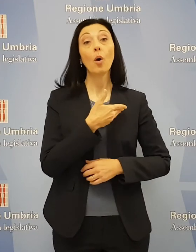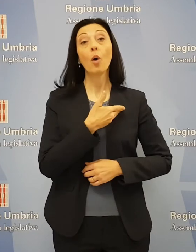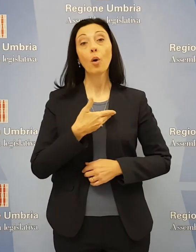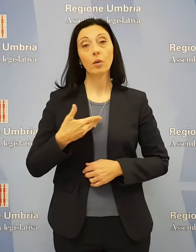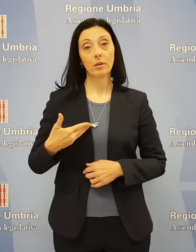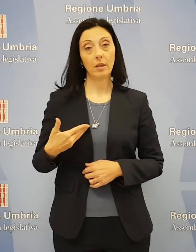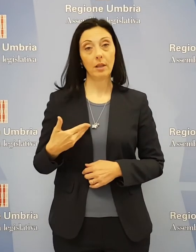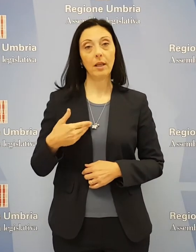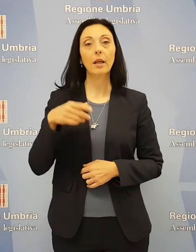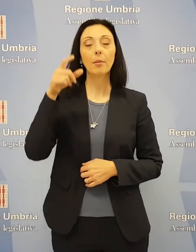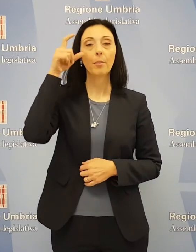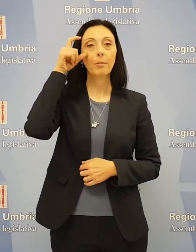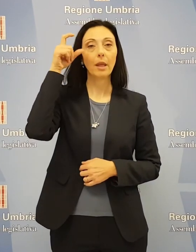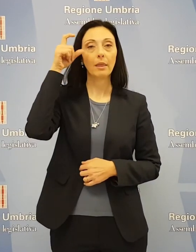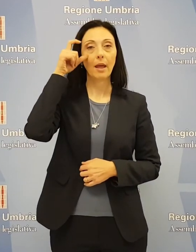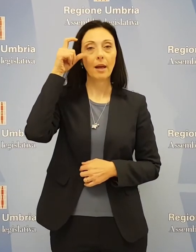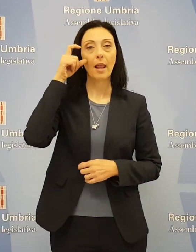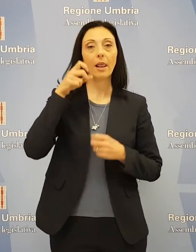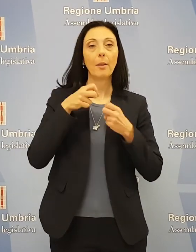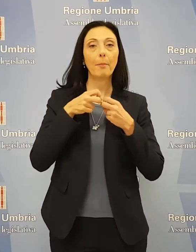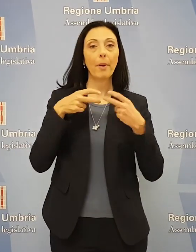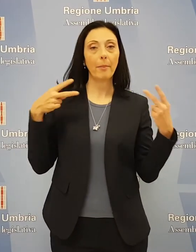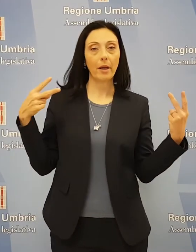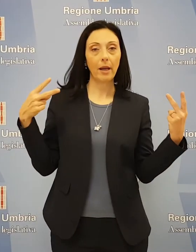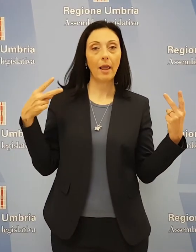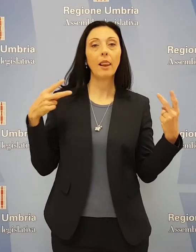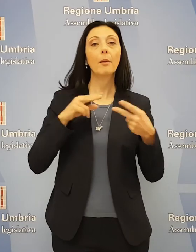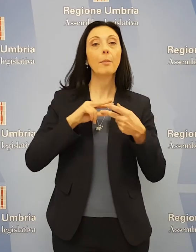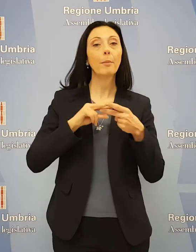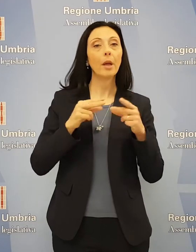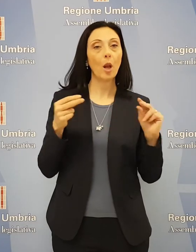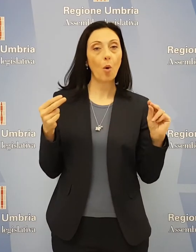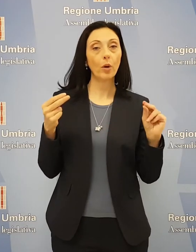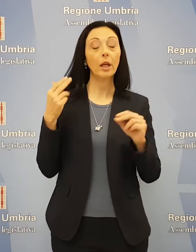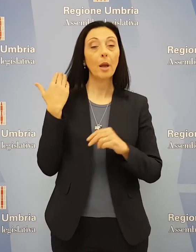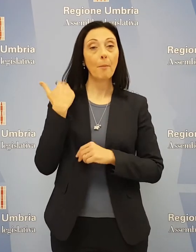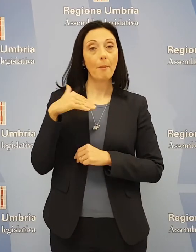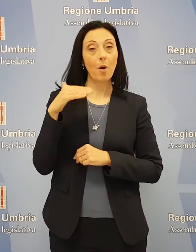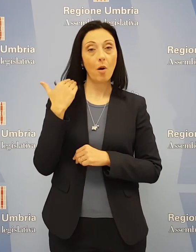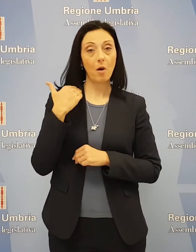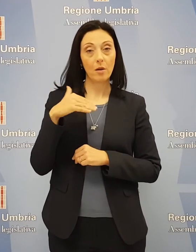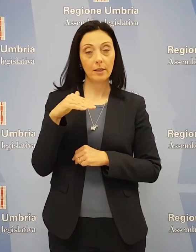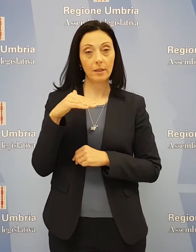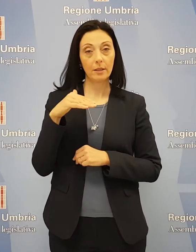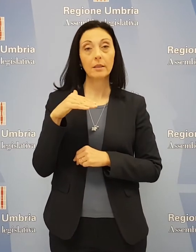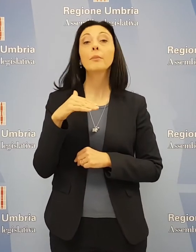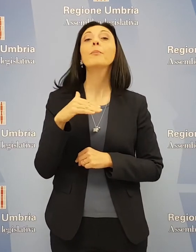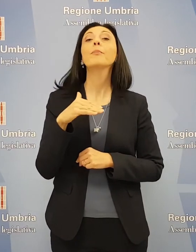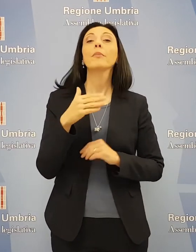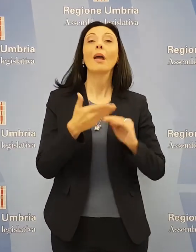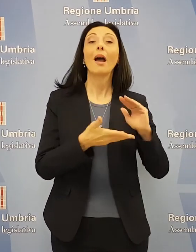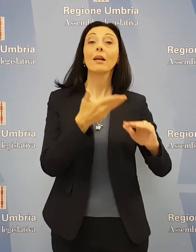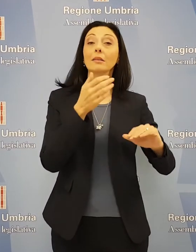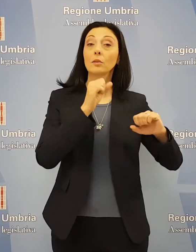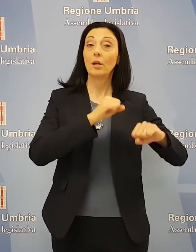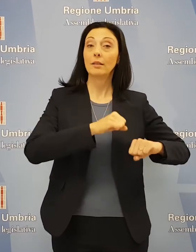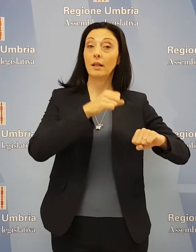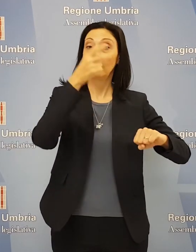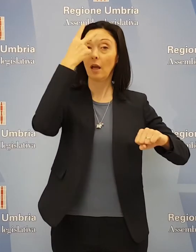consiglieri Bettarelli, Paparelli, Simona Meloni e Donatella Porsi hanno chiesto all'assessore alla sanità Luca